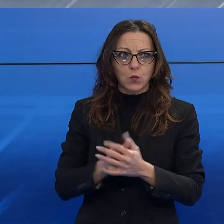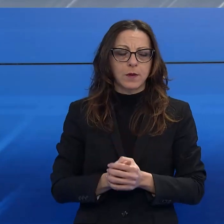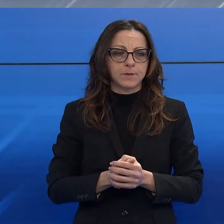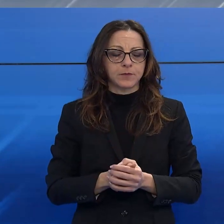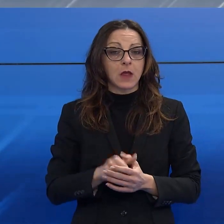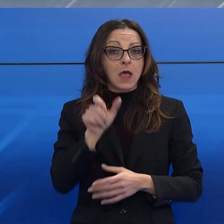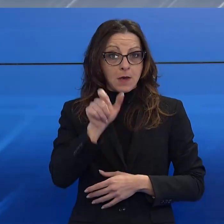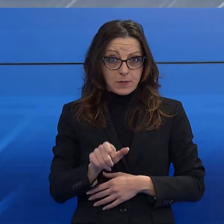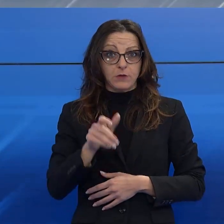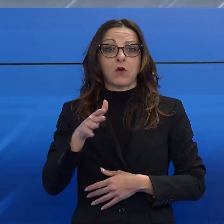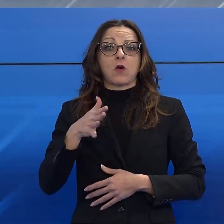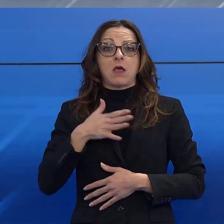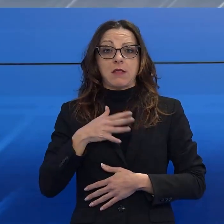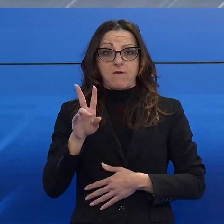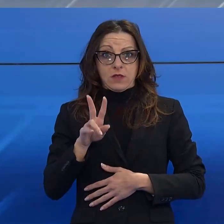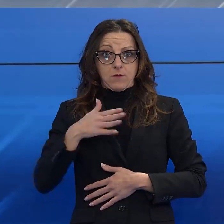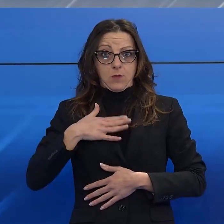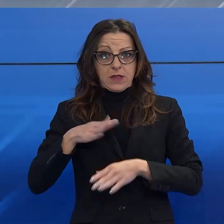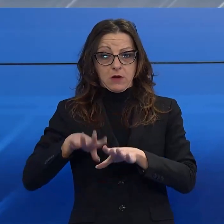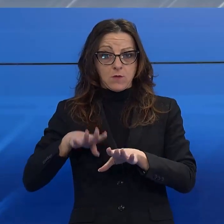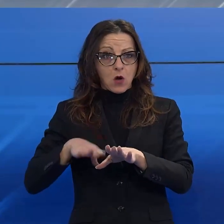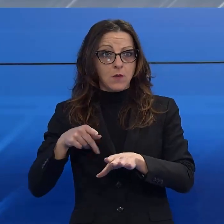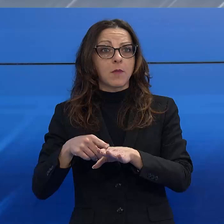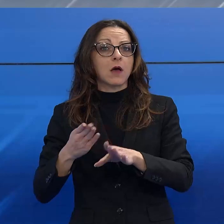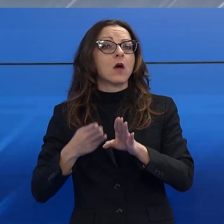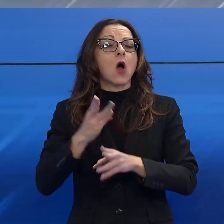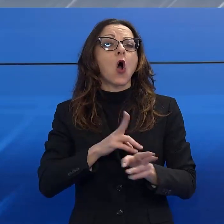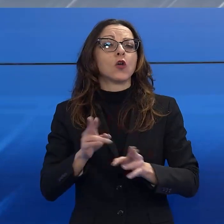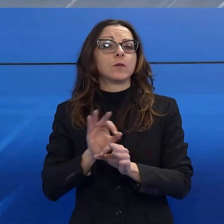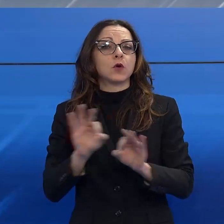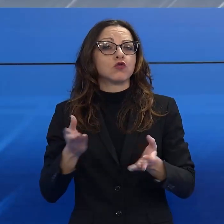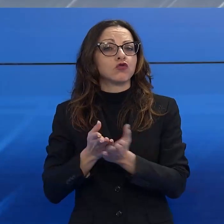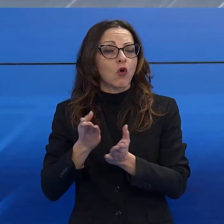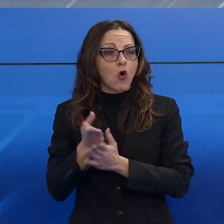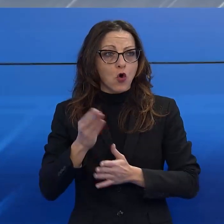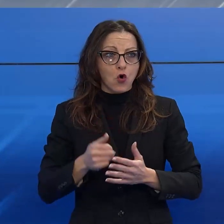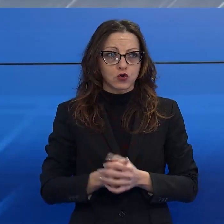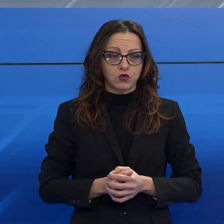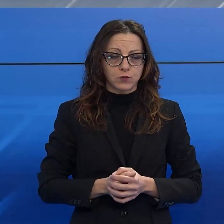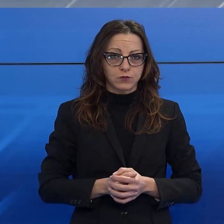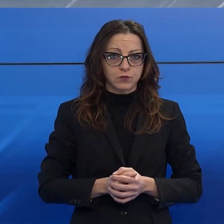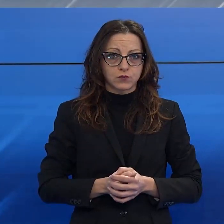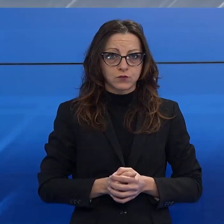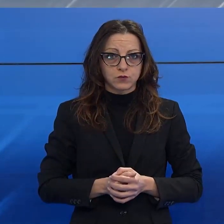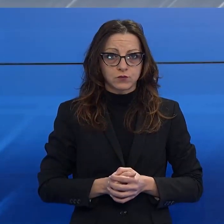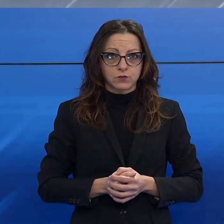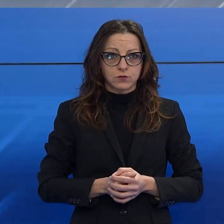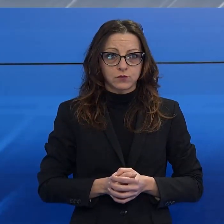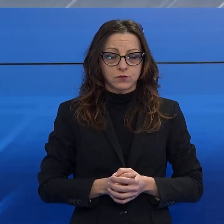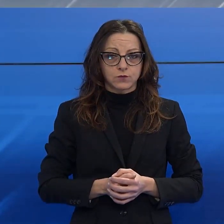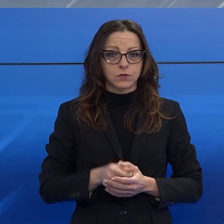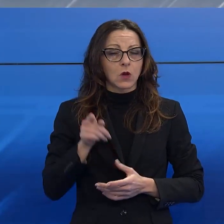vittima, un 22enne, ha avuto bisogno delle cure mediche del pronto soccorso dell'ospedale San Luca. Grazie alla sua